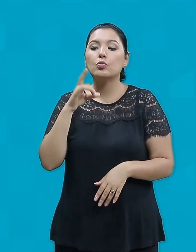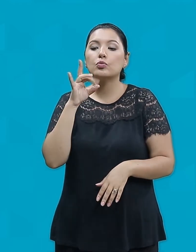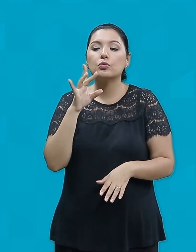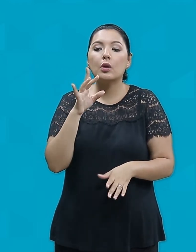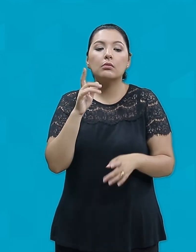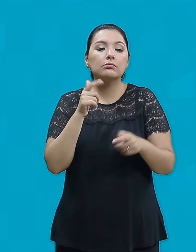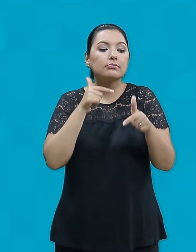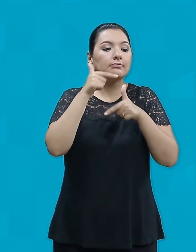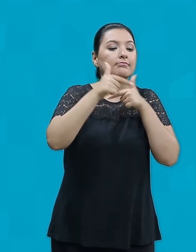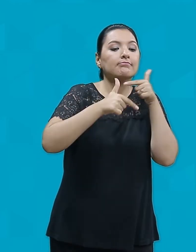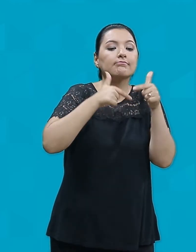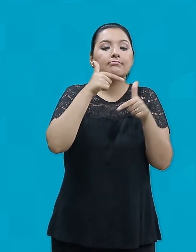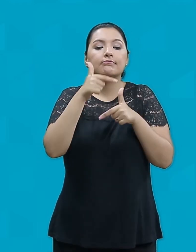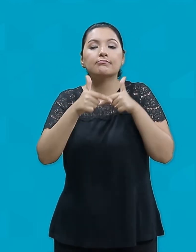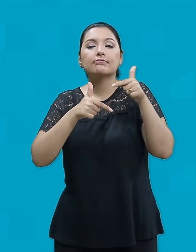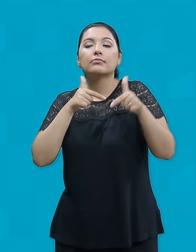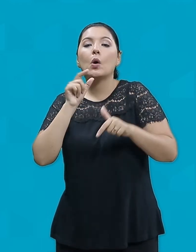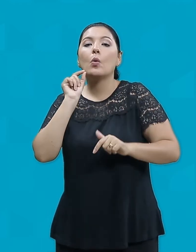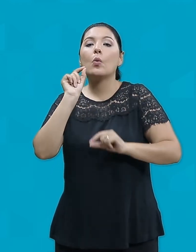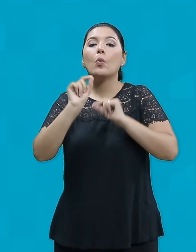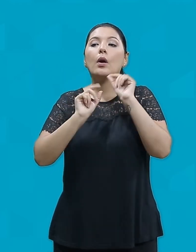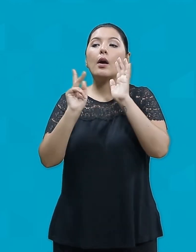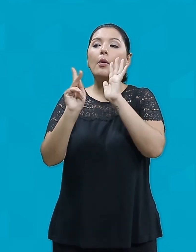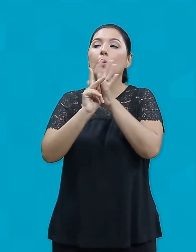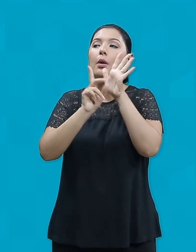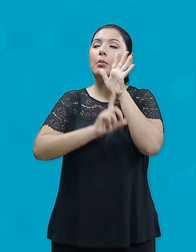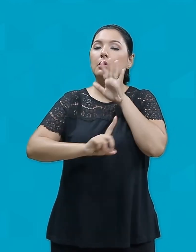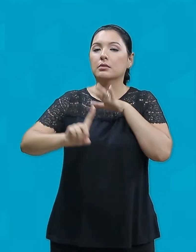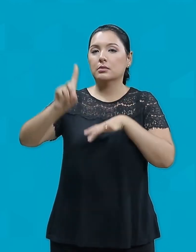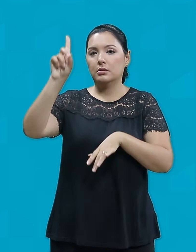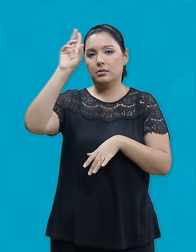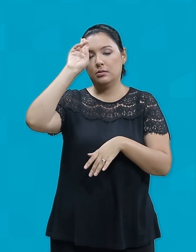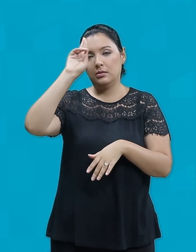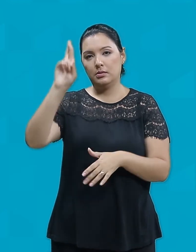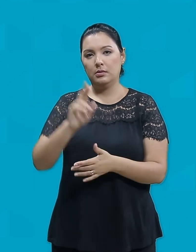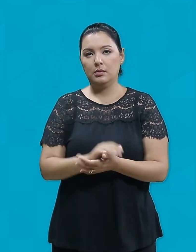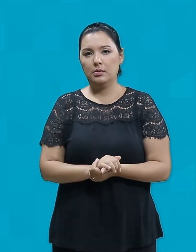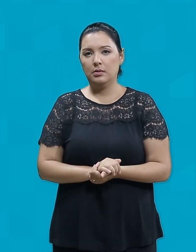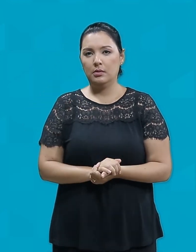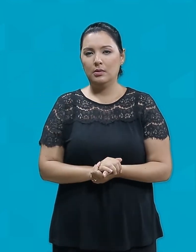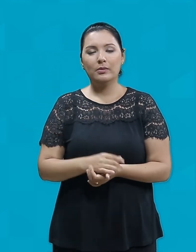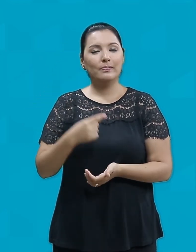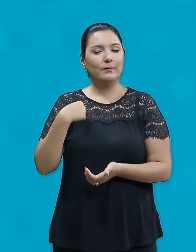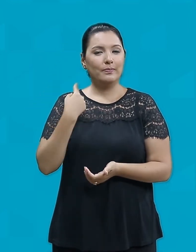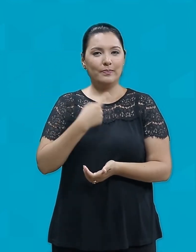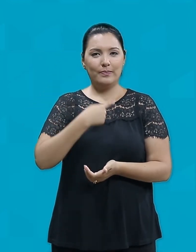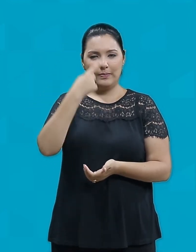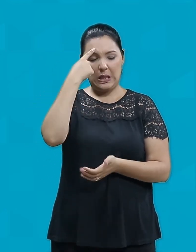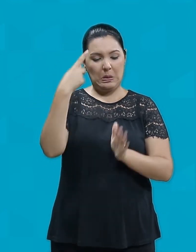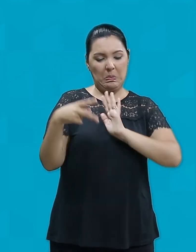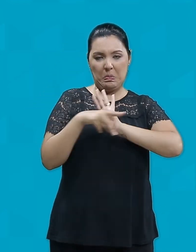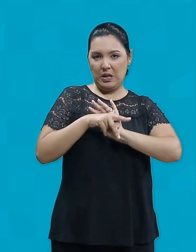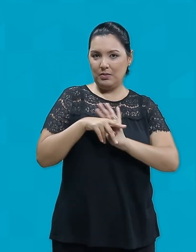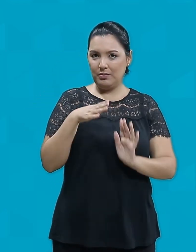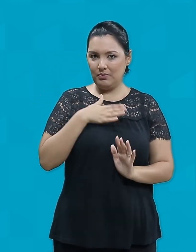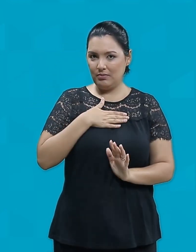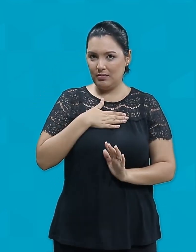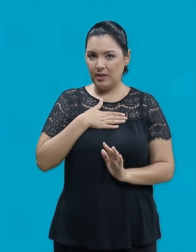o que em essência pertence ao Senhor Não somos donos dos bens Precisamos